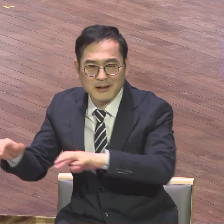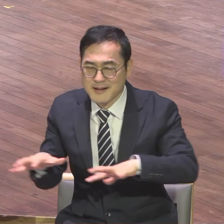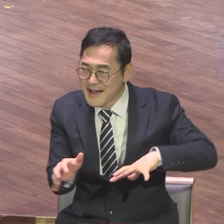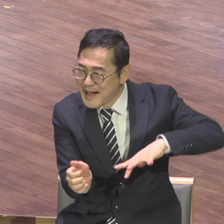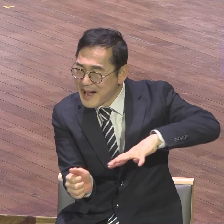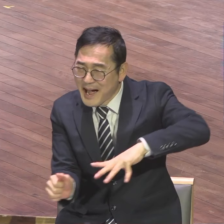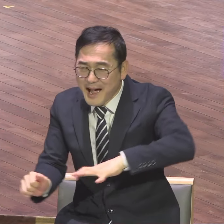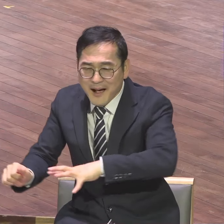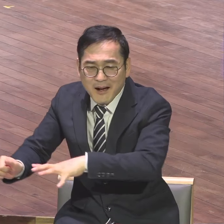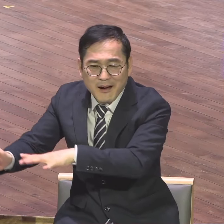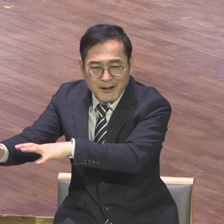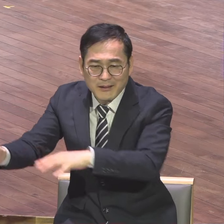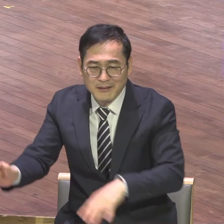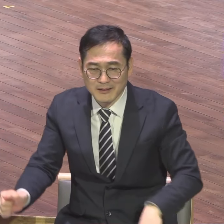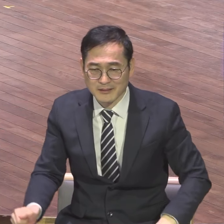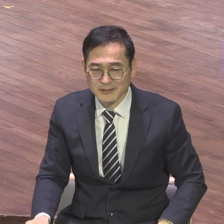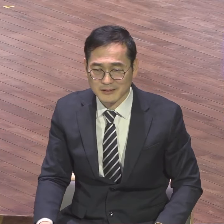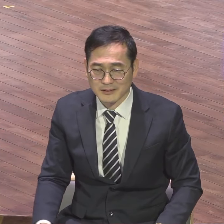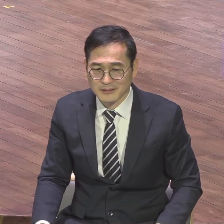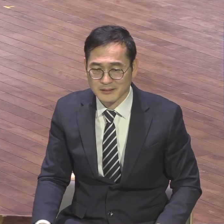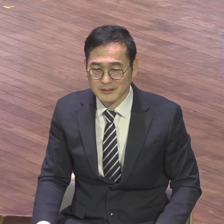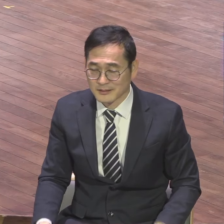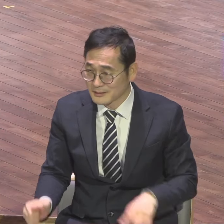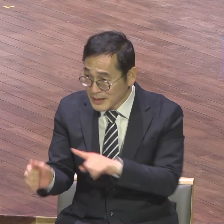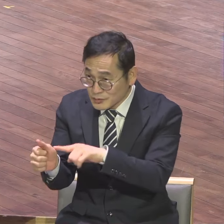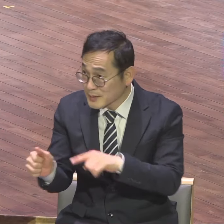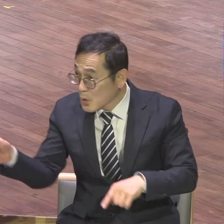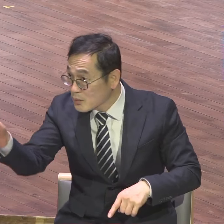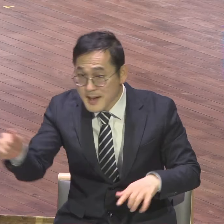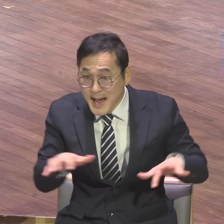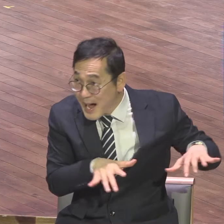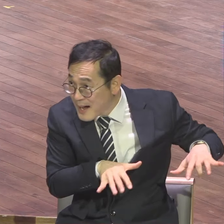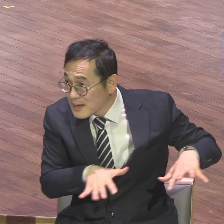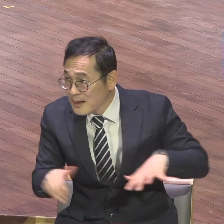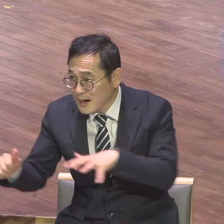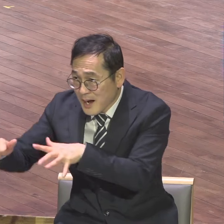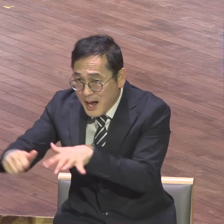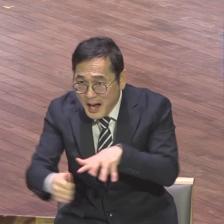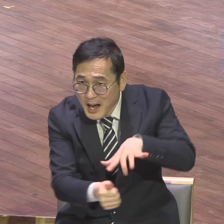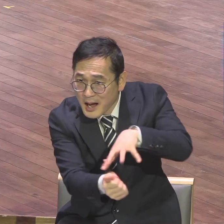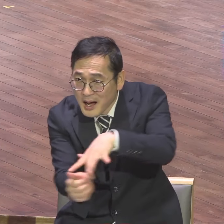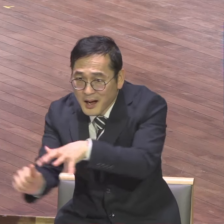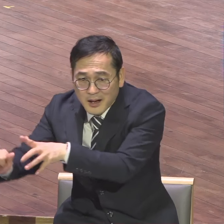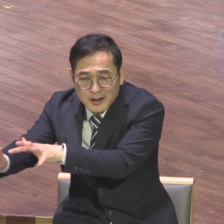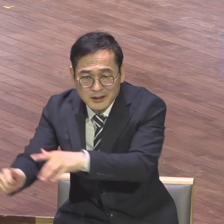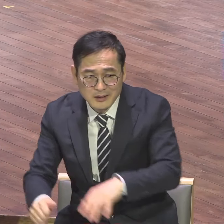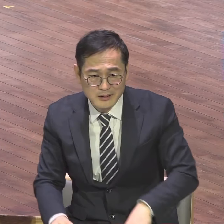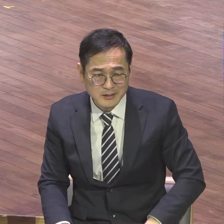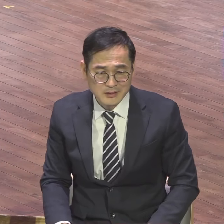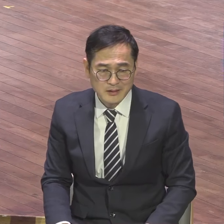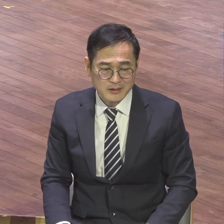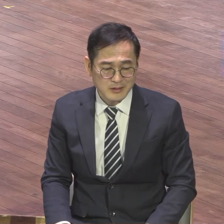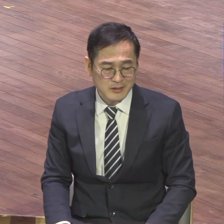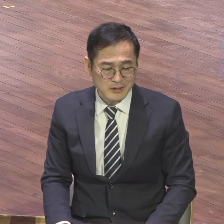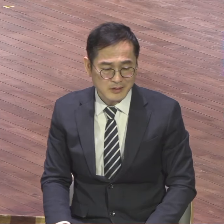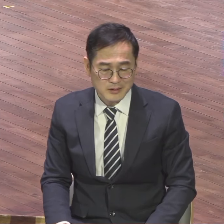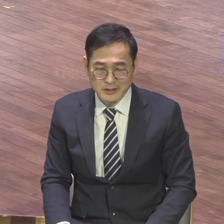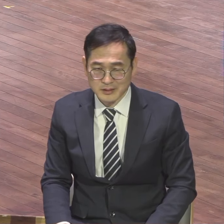물려다녔어요 예수님 소문이 나가지고 그러니까 보면 앞에 보세요 보면 앞에 읽어보면요 1절부터 쭉